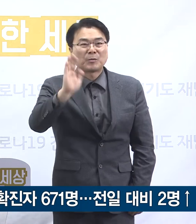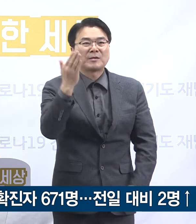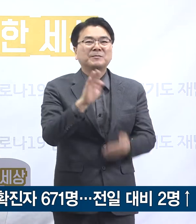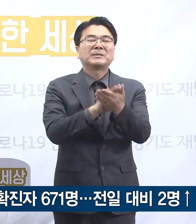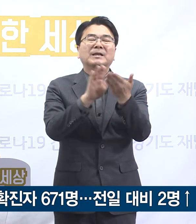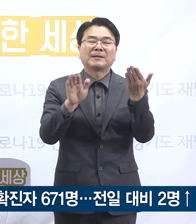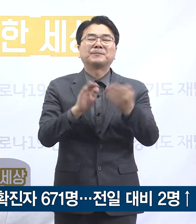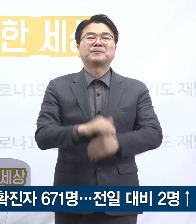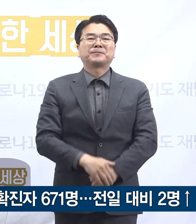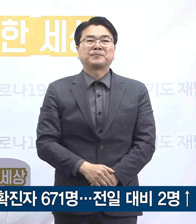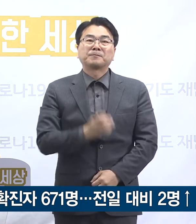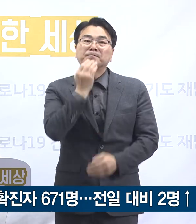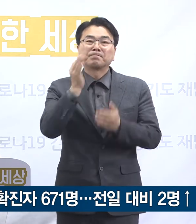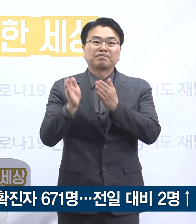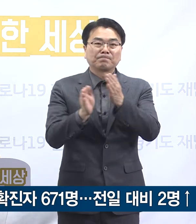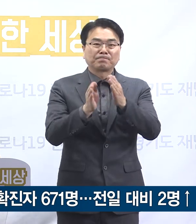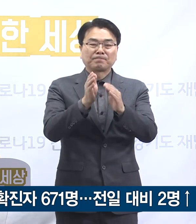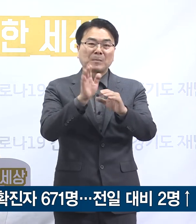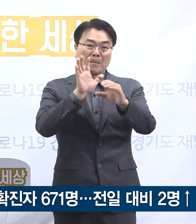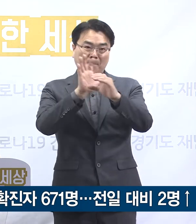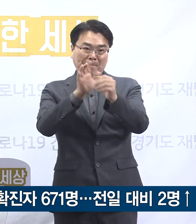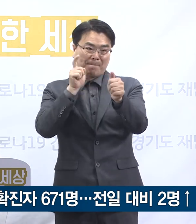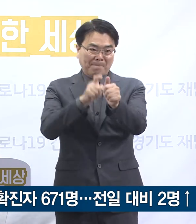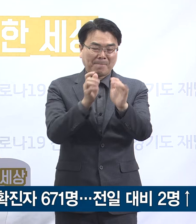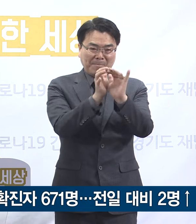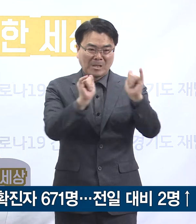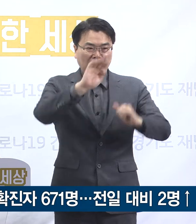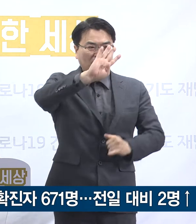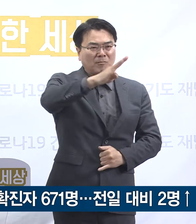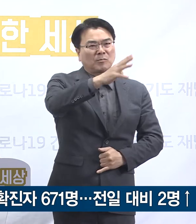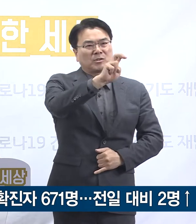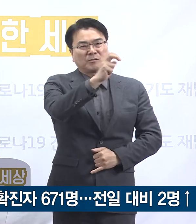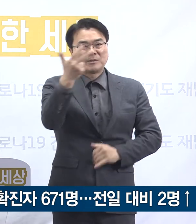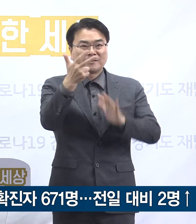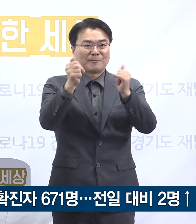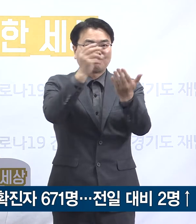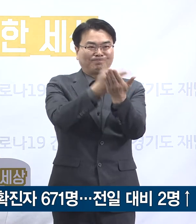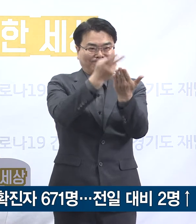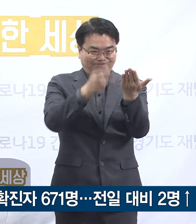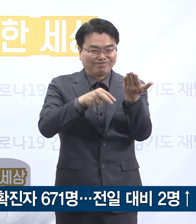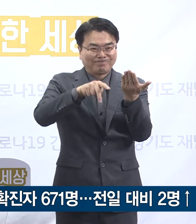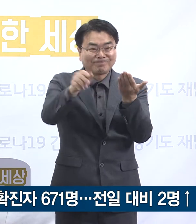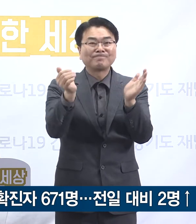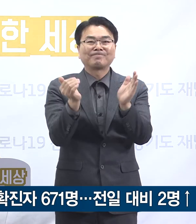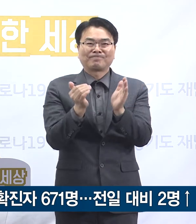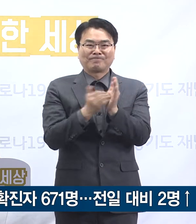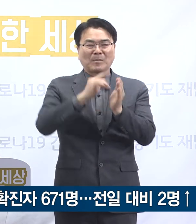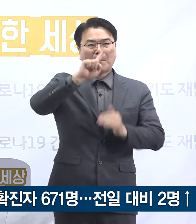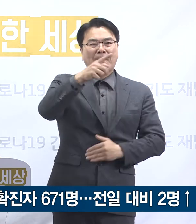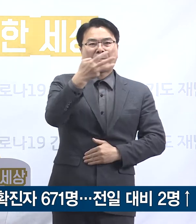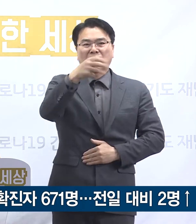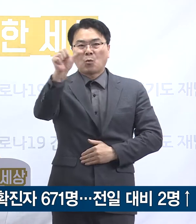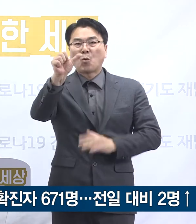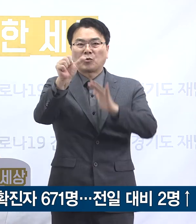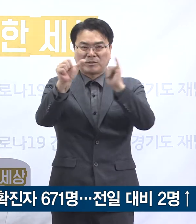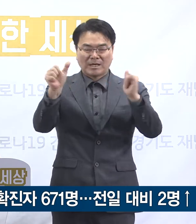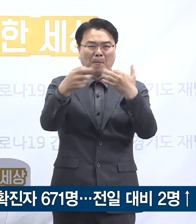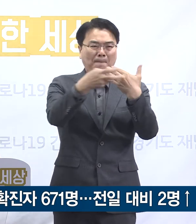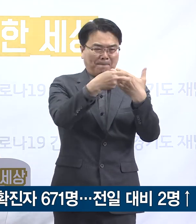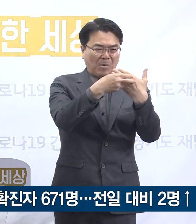경기도 확진자 중 472명은 퇴원하였고 현재 185명이 병원 및